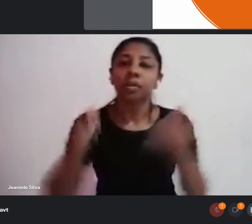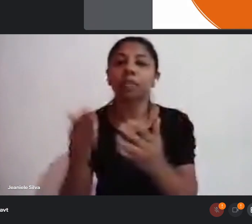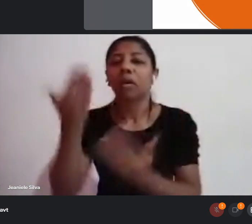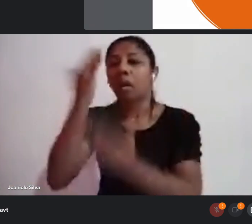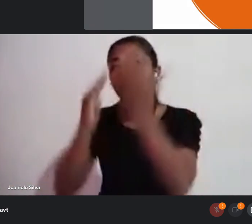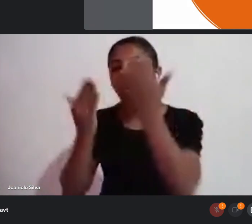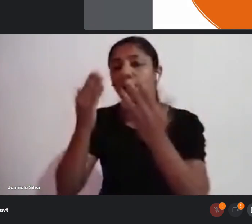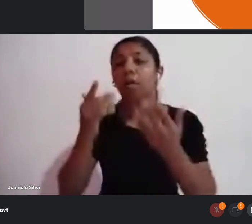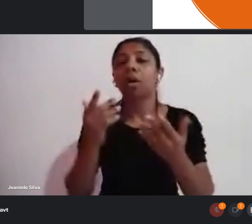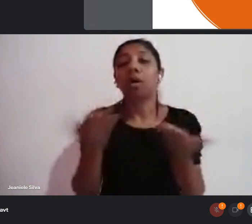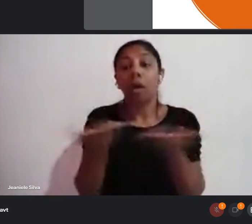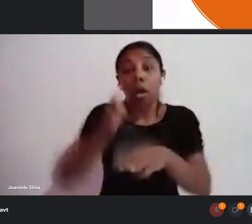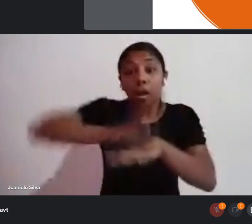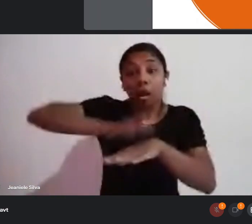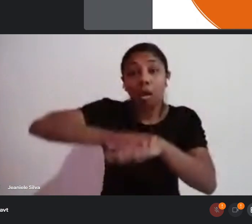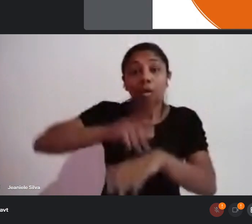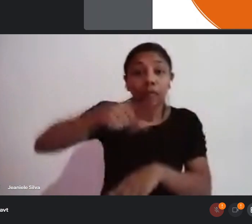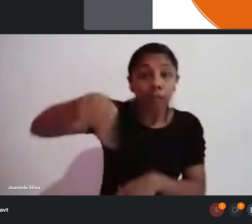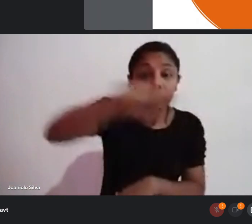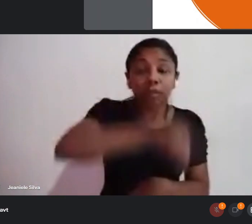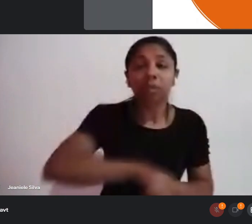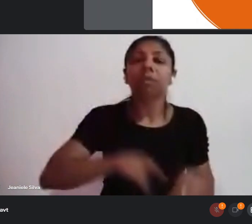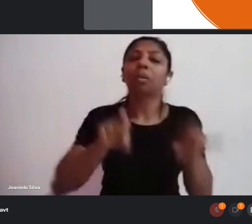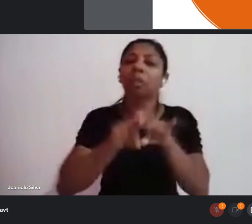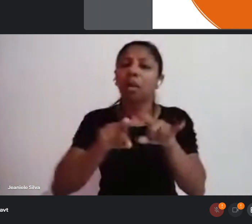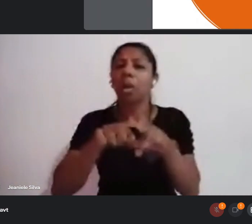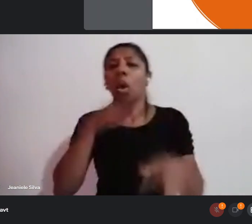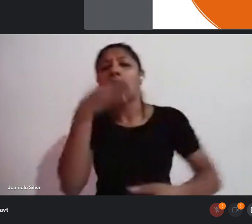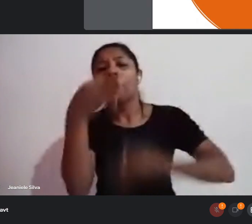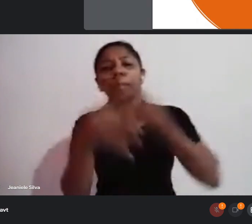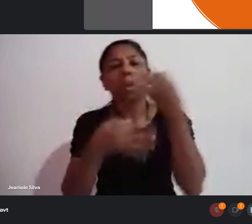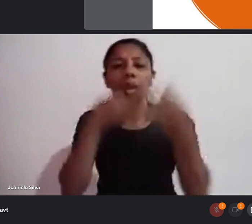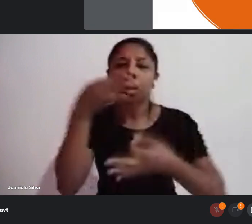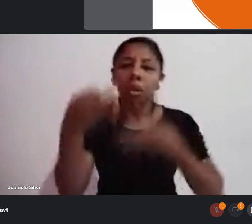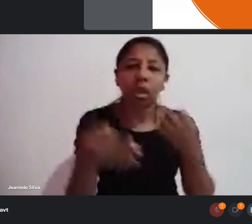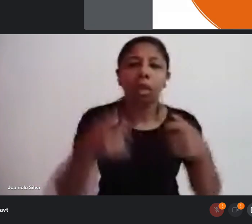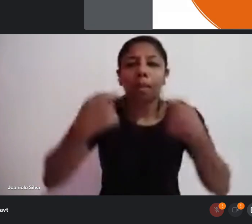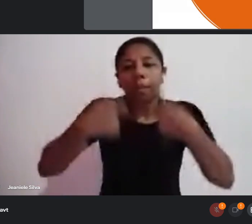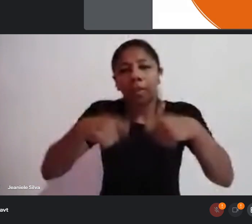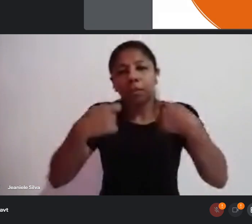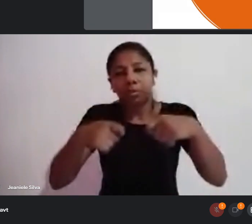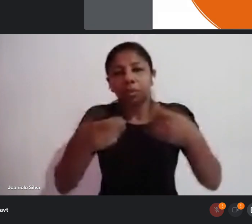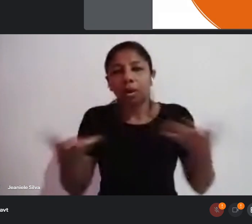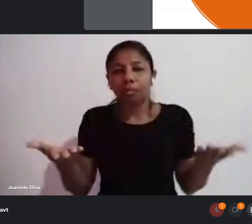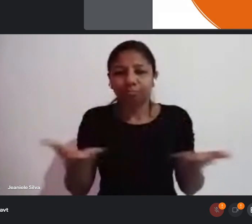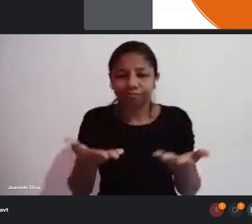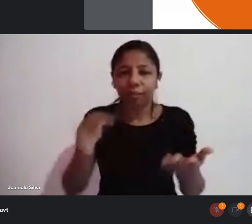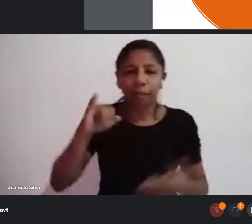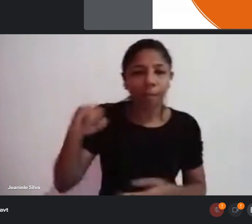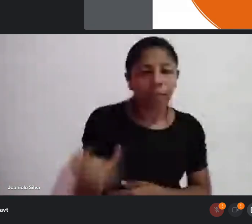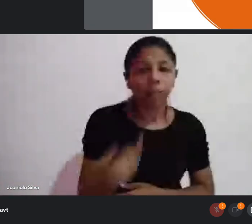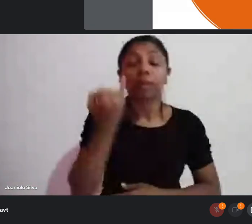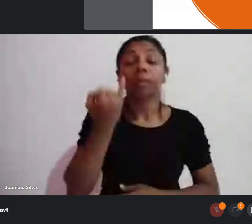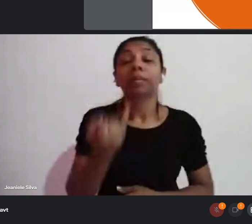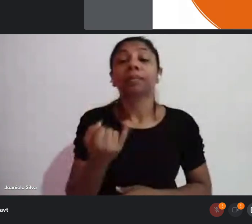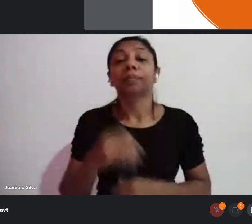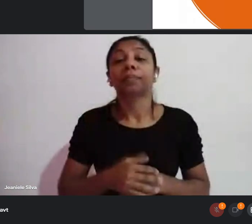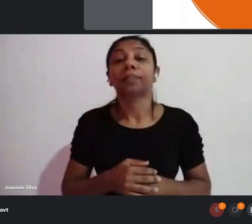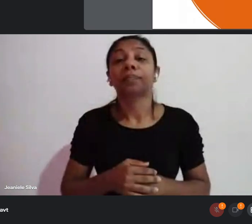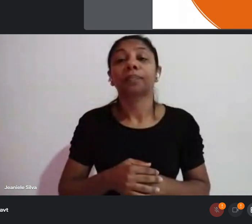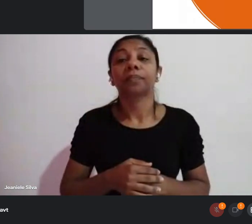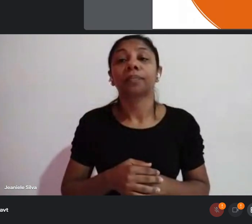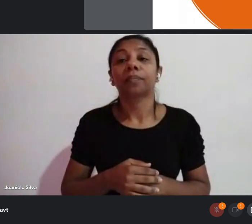momento é agora de vocês também trazerem as sugestões, as necessidades, certo? E ali, no